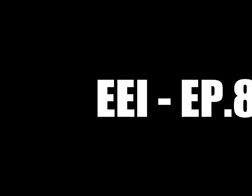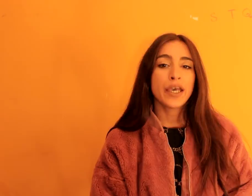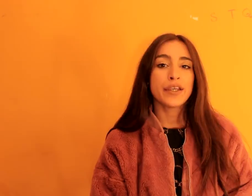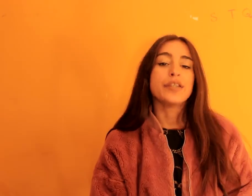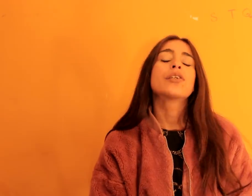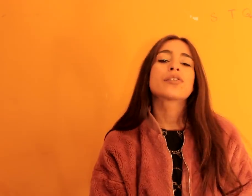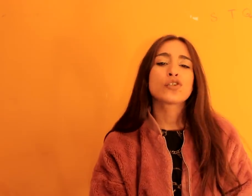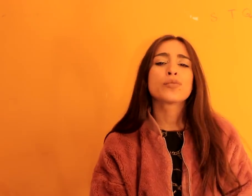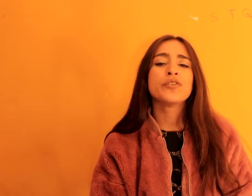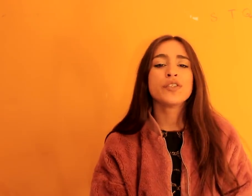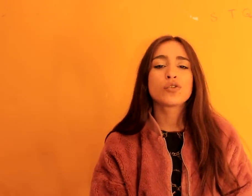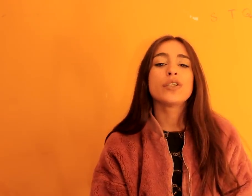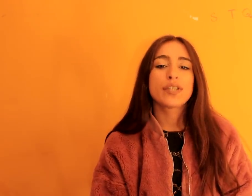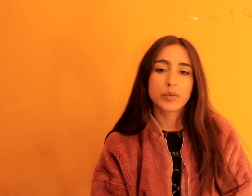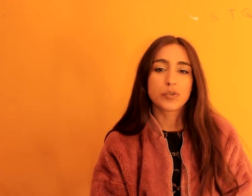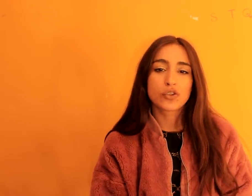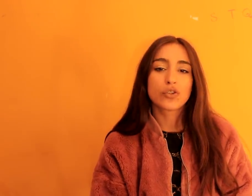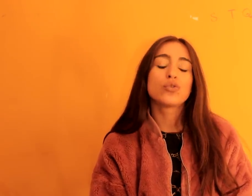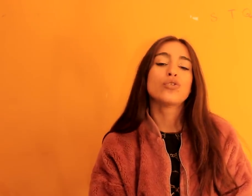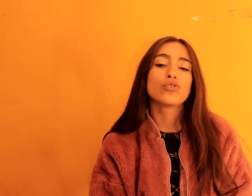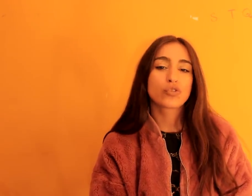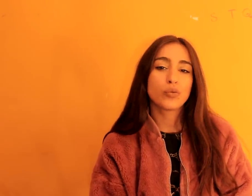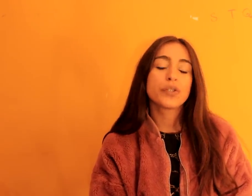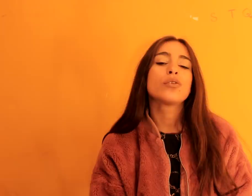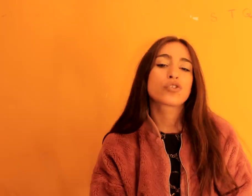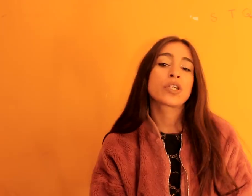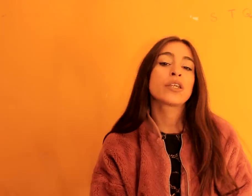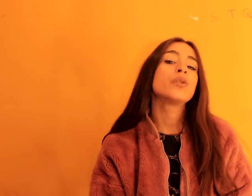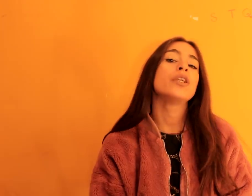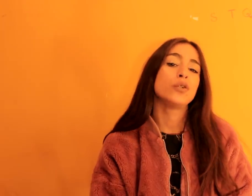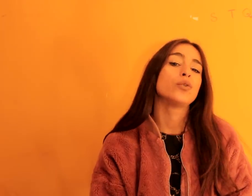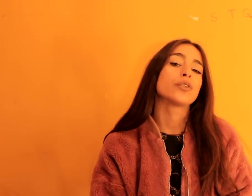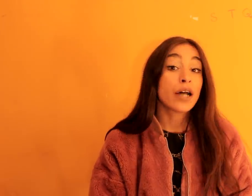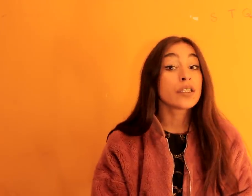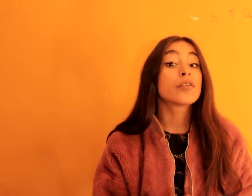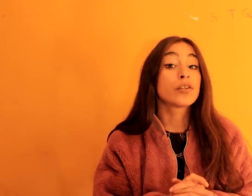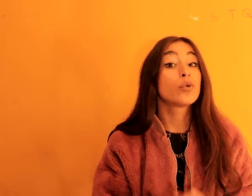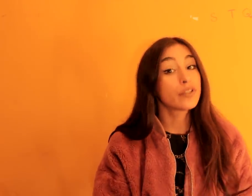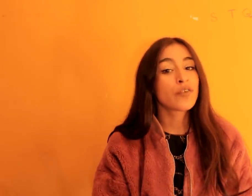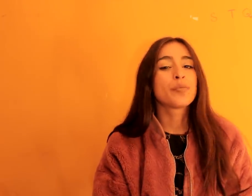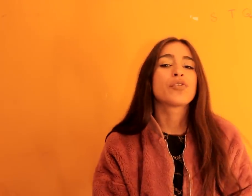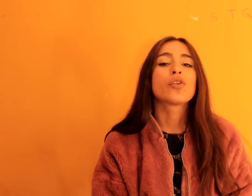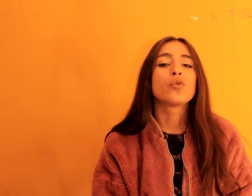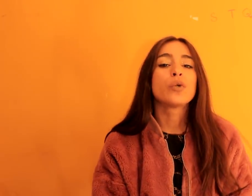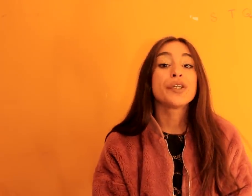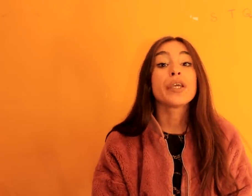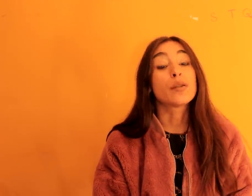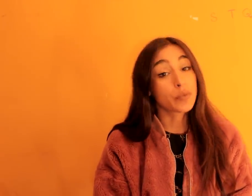Ei, sejam bem-vindos ao oitavo episódio de Estúpido, Estranho e Inútil. Além de ser o oitavo episódio do Ei, é também